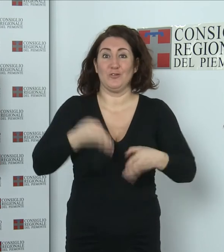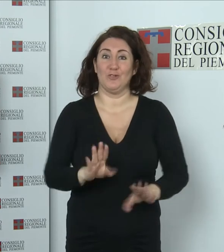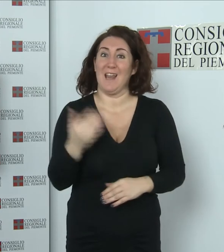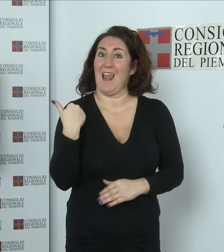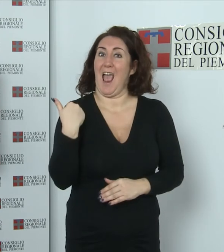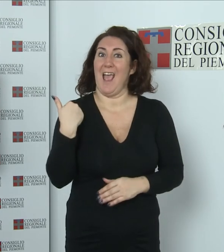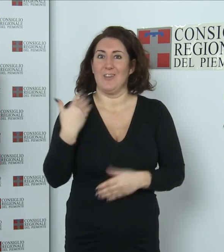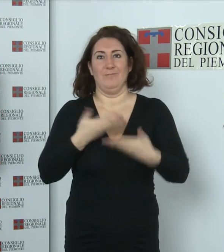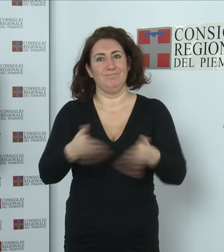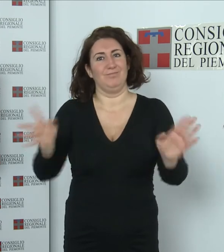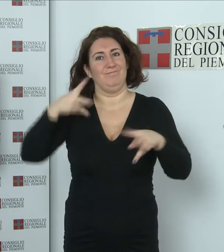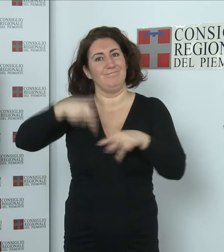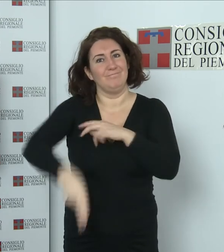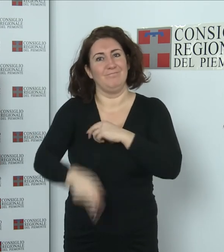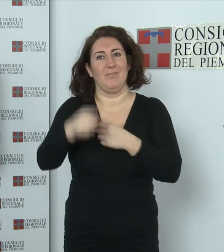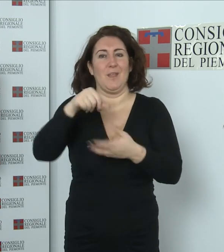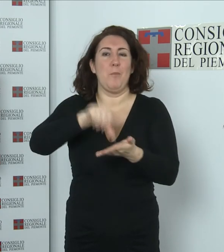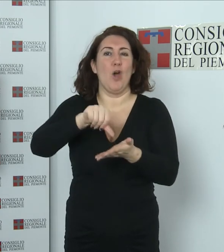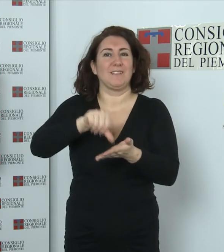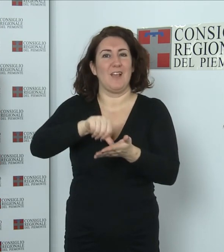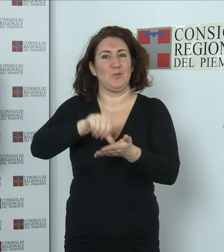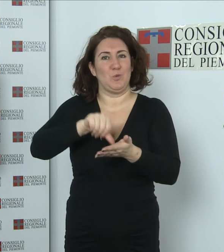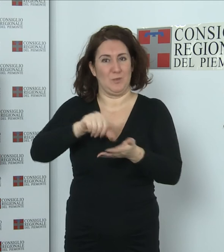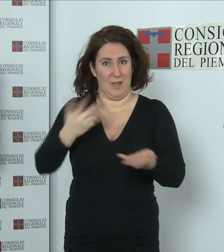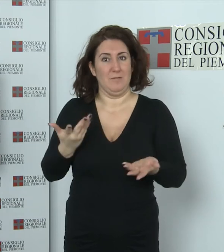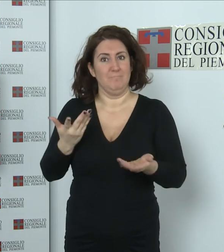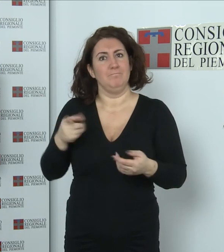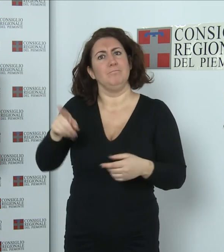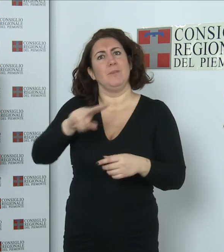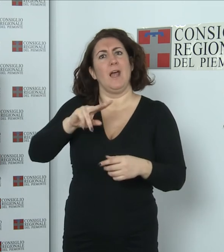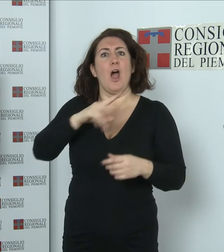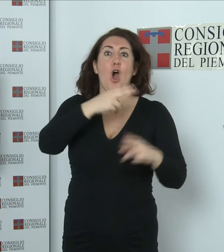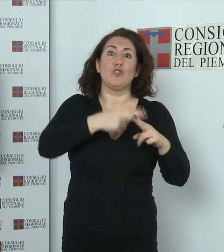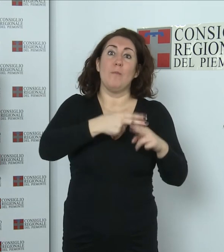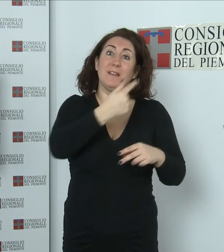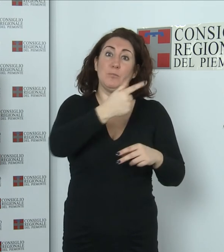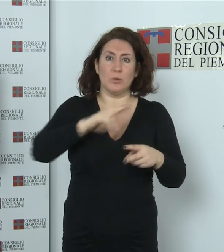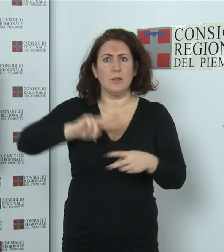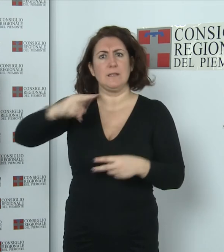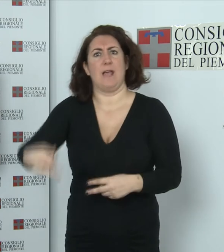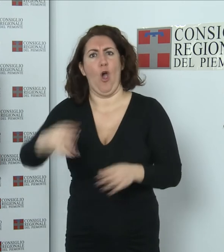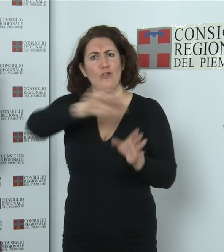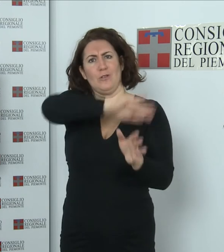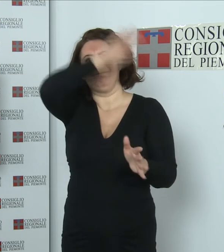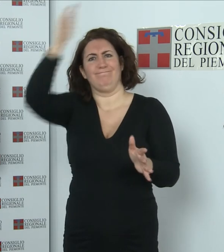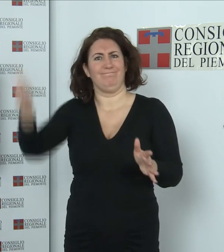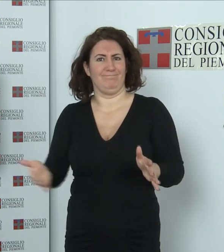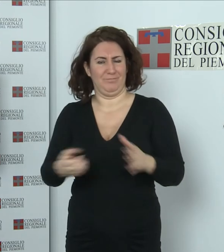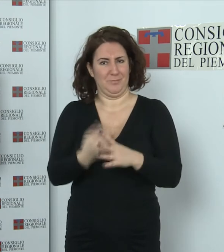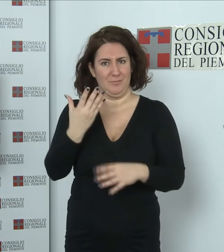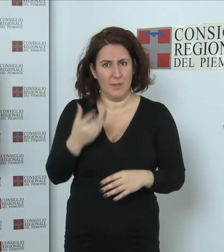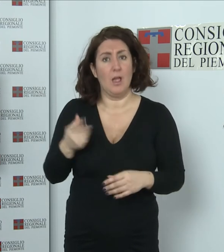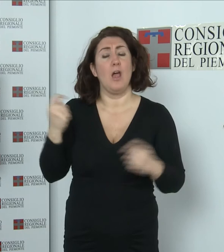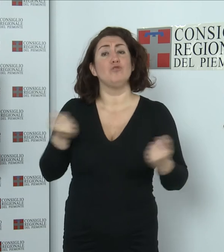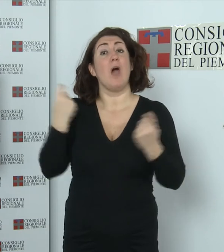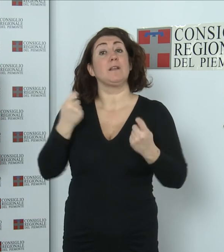nuova stazione di Torino-Porta Susa, secondo hub ad essere completato dopo Roma-Tiburtina. Alla cerimonia erano presenti le